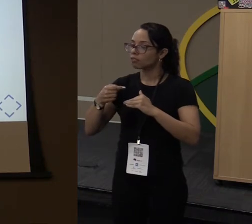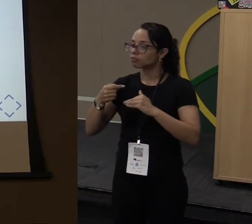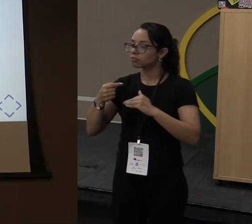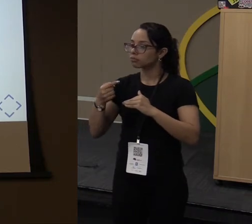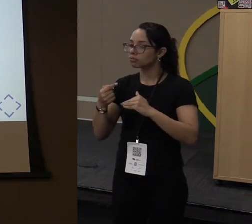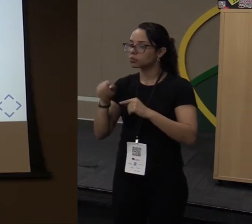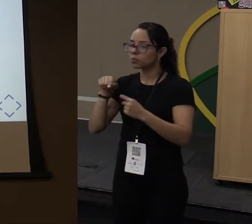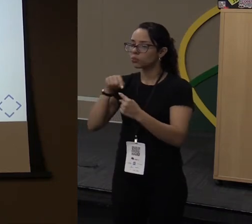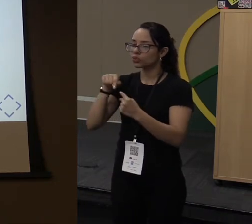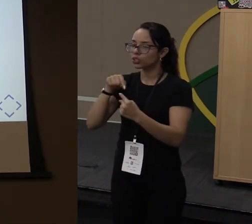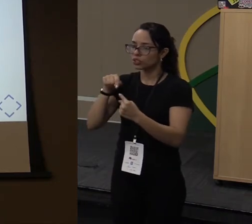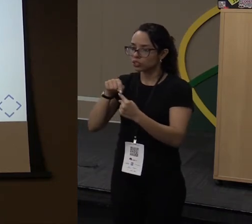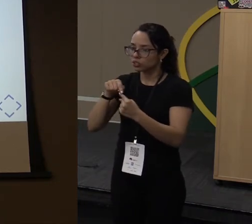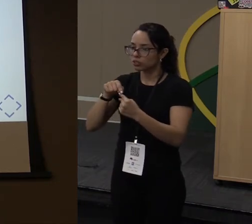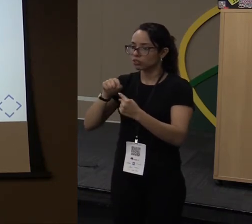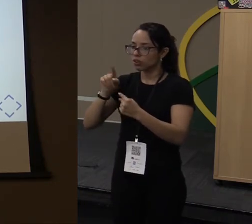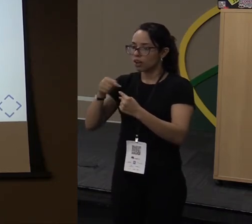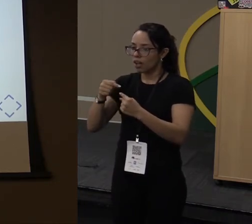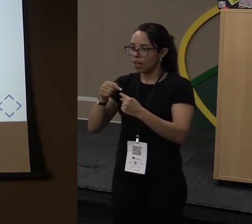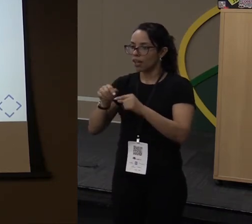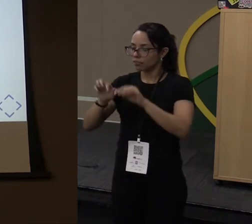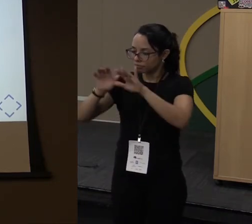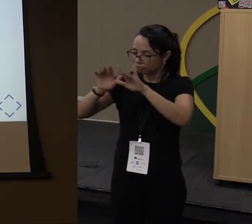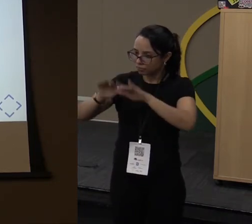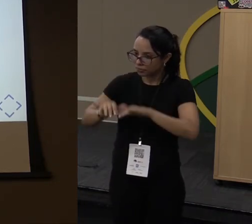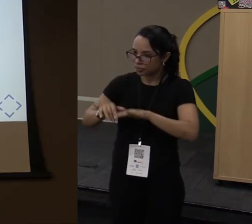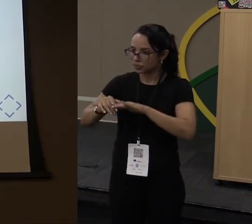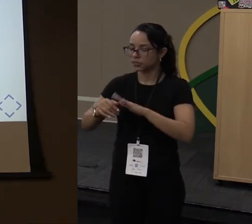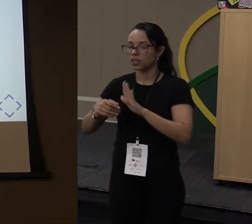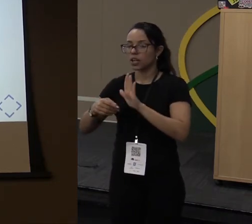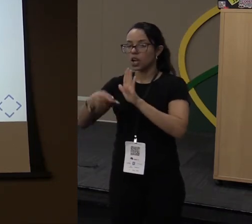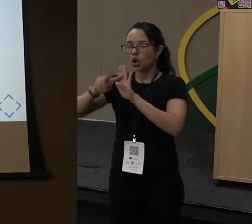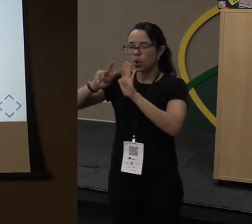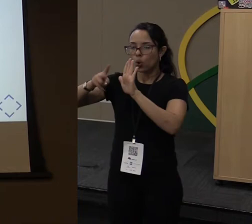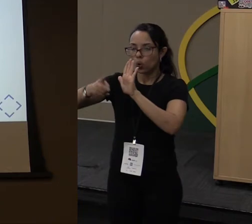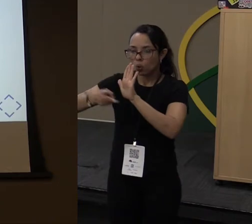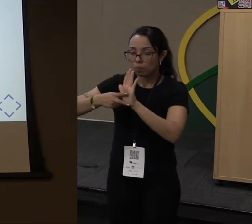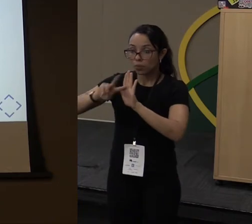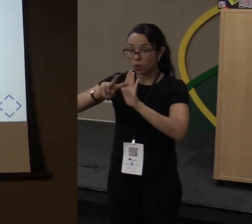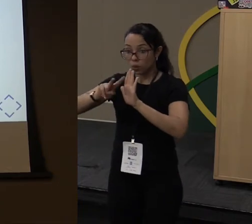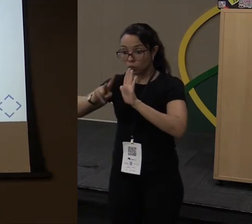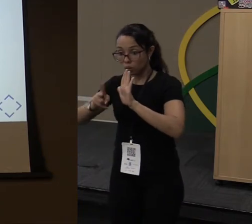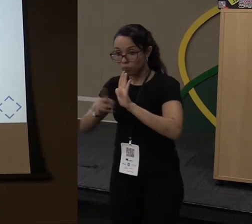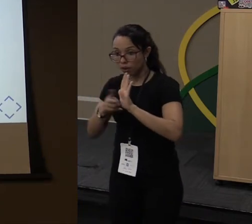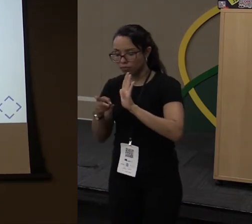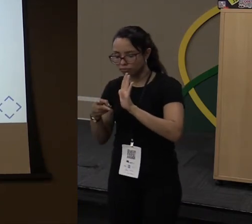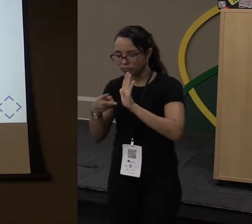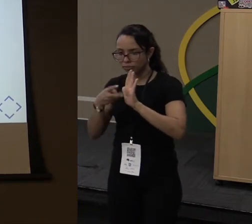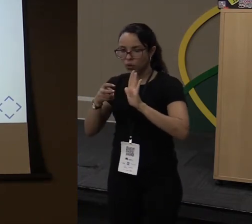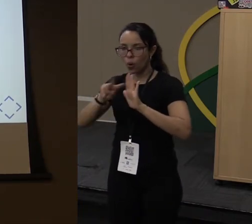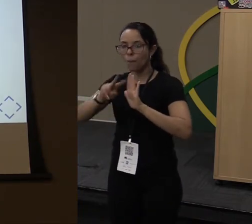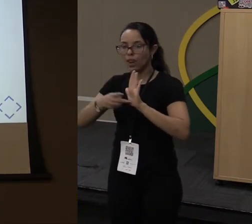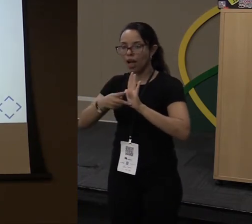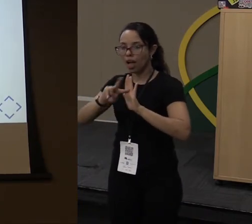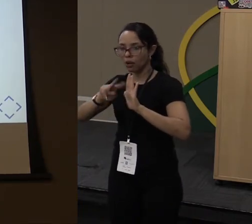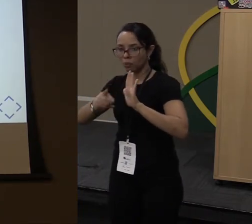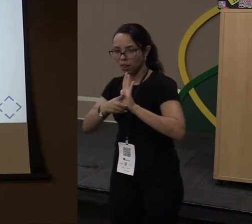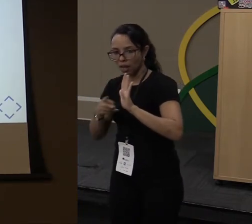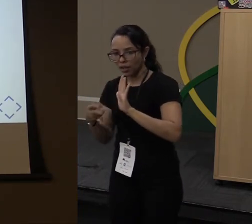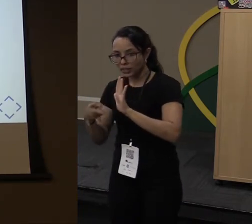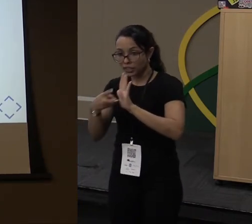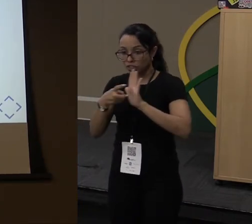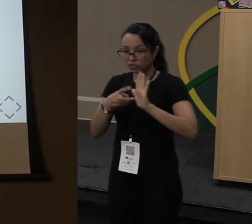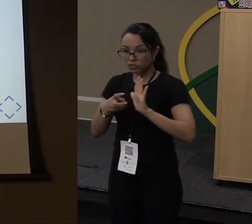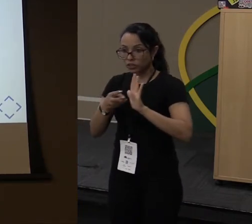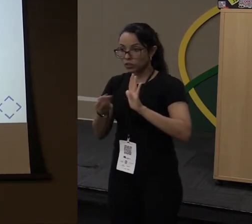que quando sua API, seu sistema for compilar, o compilador identifique de fato que aquela interface você está querendo usar ela